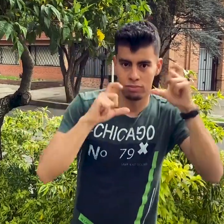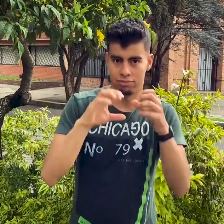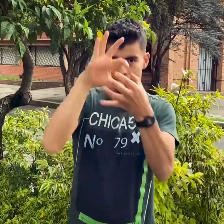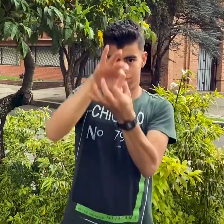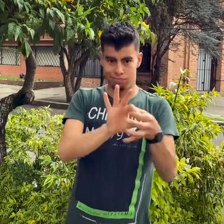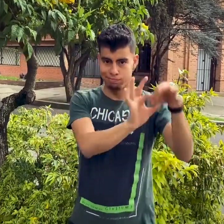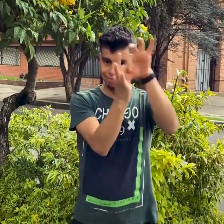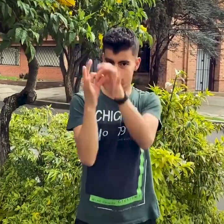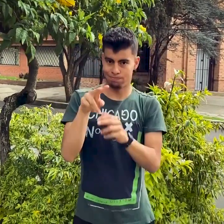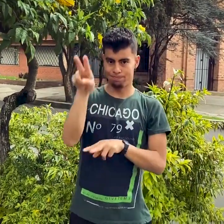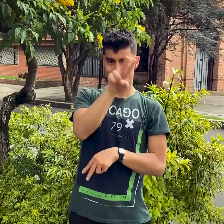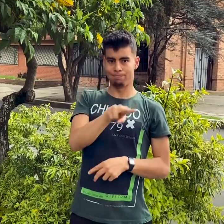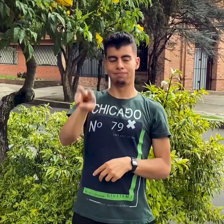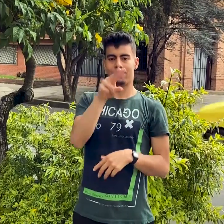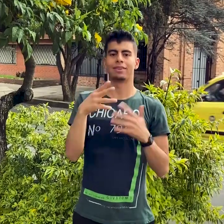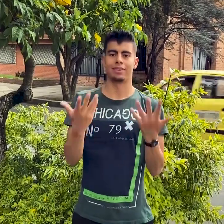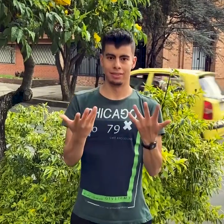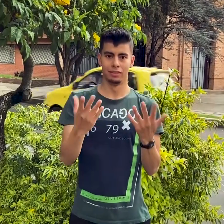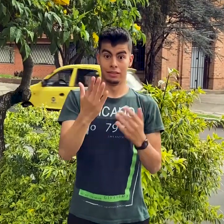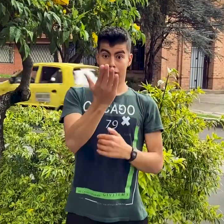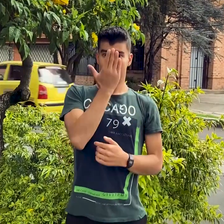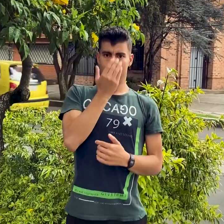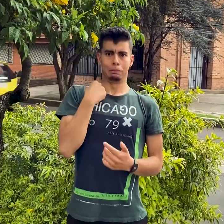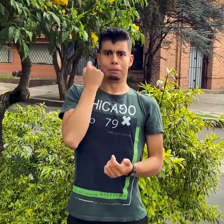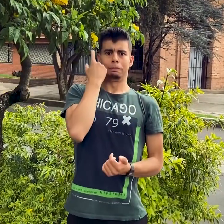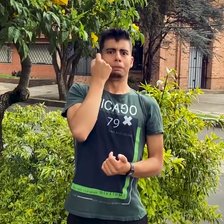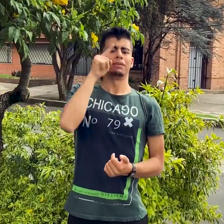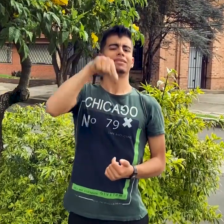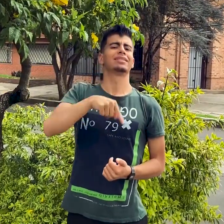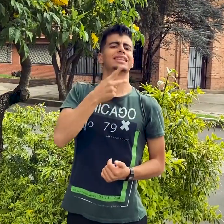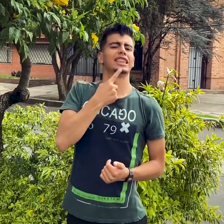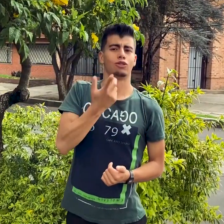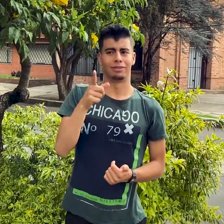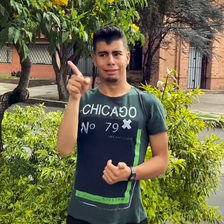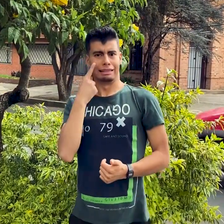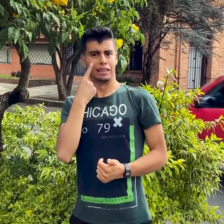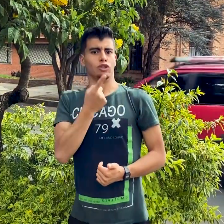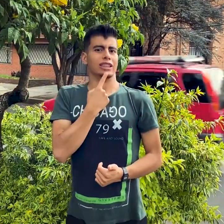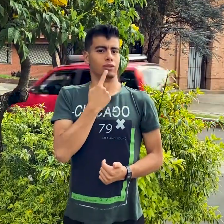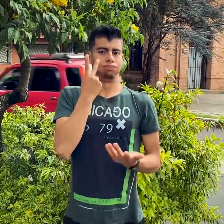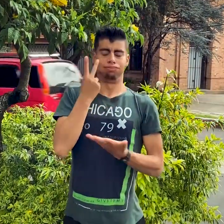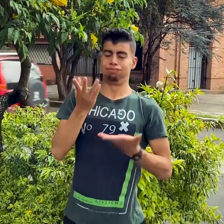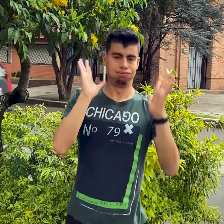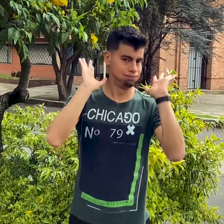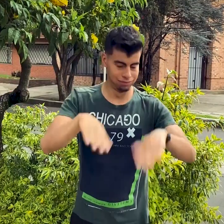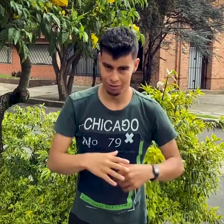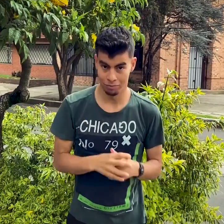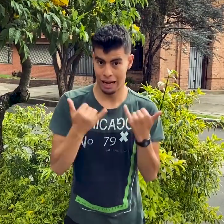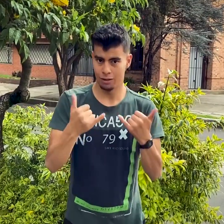estás muy cerca no puedo entenderte o no puedo saber si otra persona está hablándome. Lo mismo sucede en una conversación virtual desde el celular. Lo ideal es que la